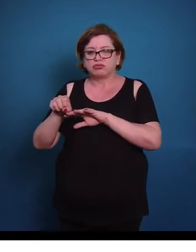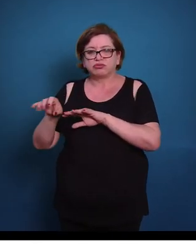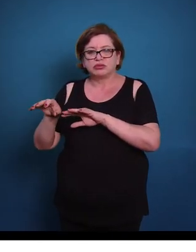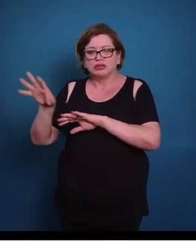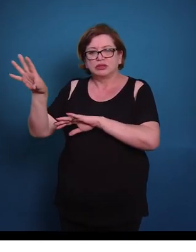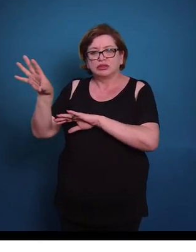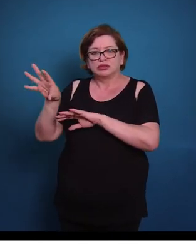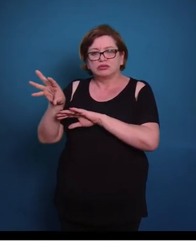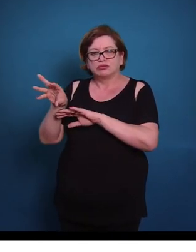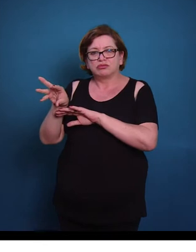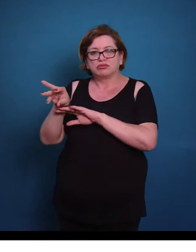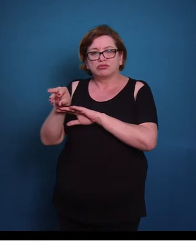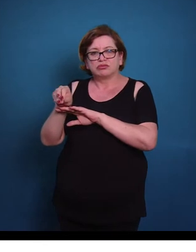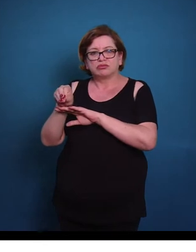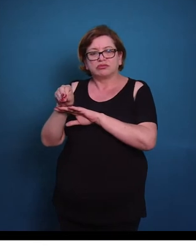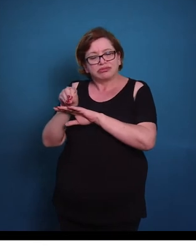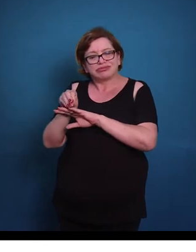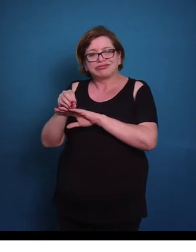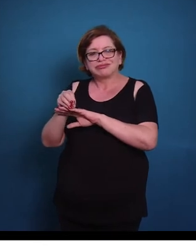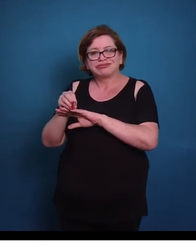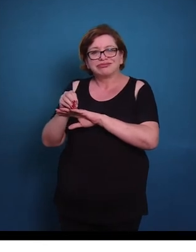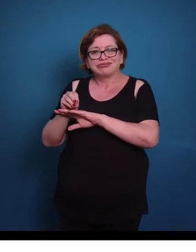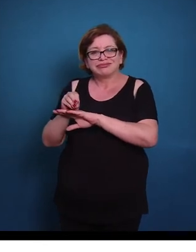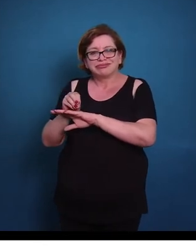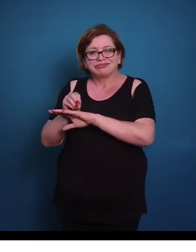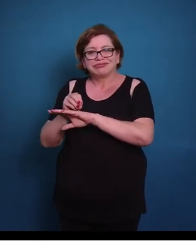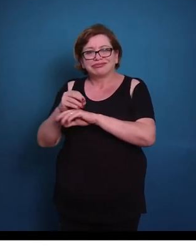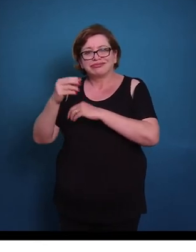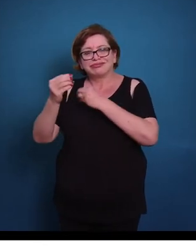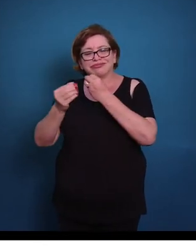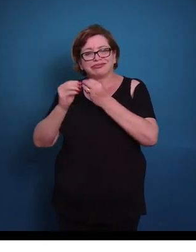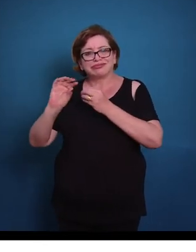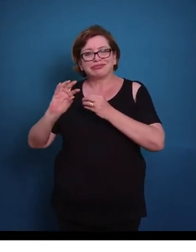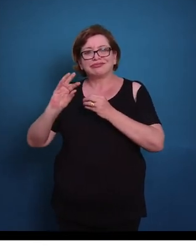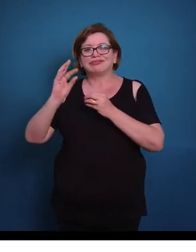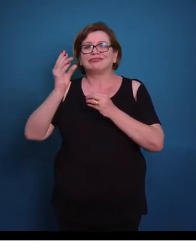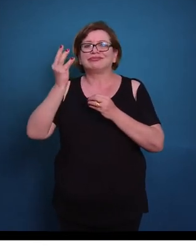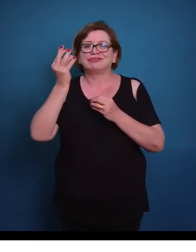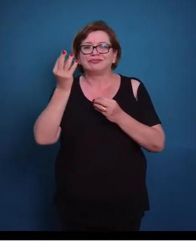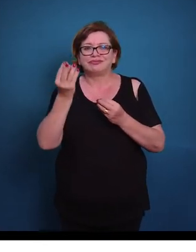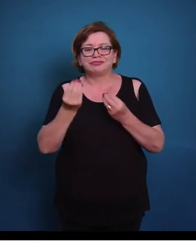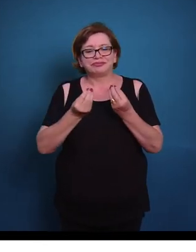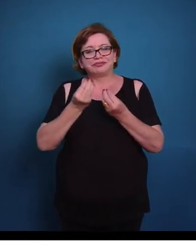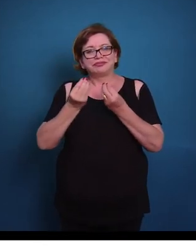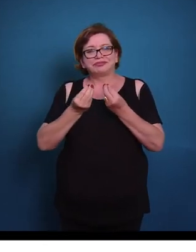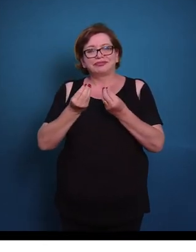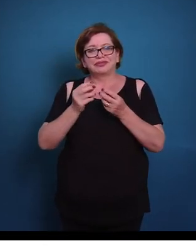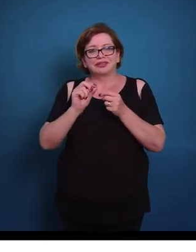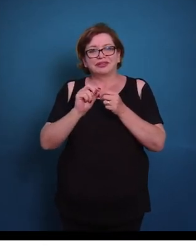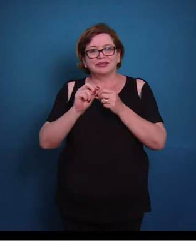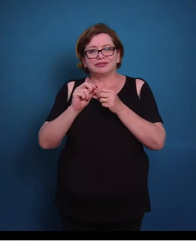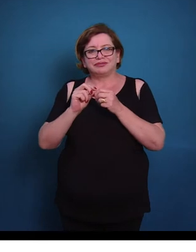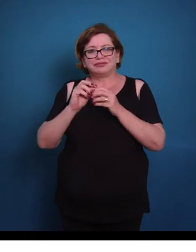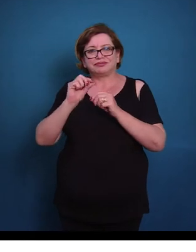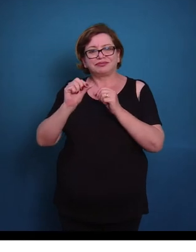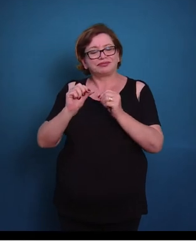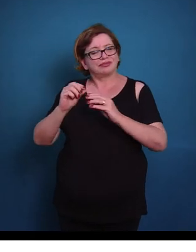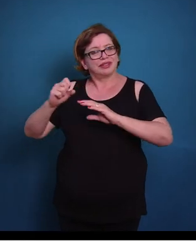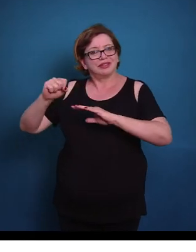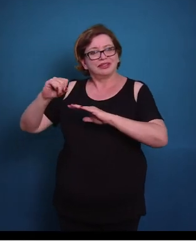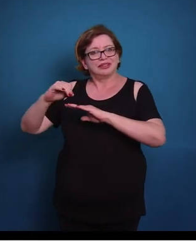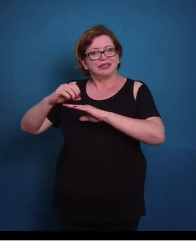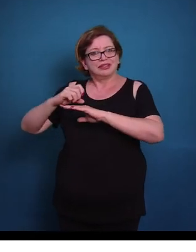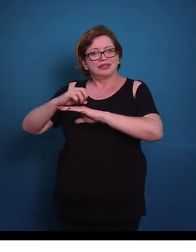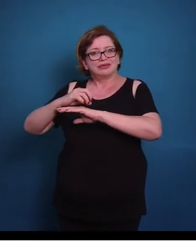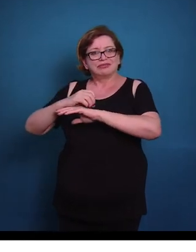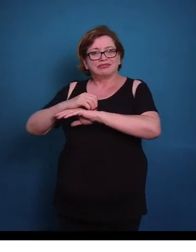vesículas nessa fenda sináptica, essa vesícula vai liberar neurotransmissores, que vai gerar uma despolarização da membrana da